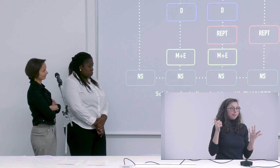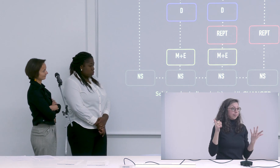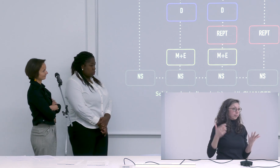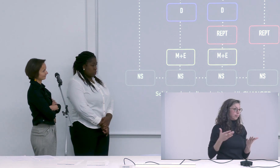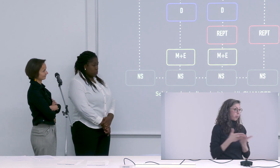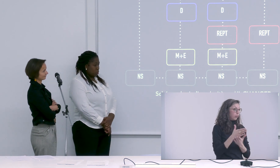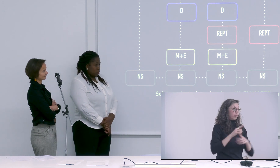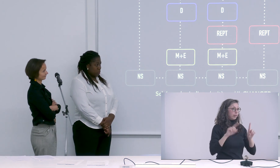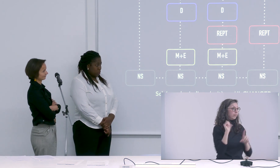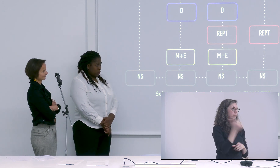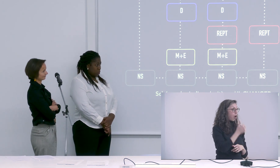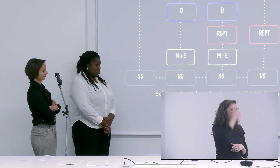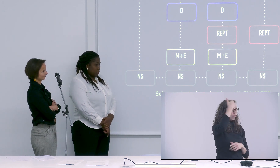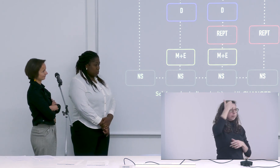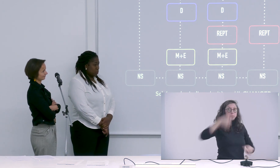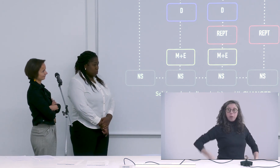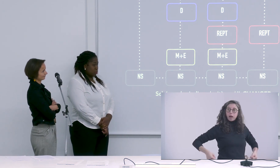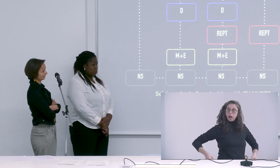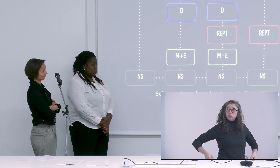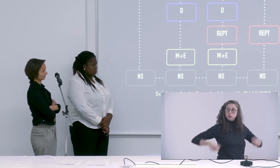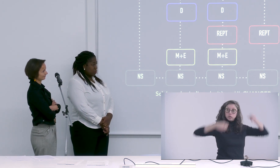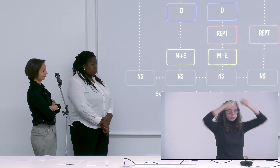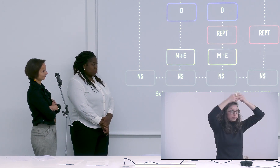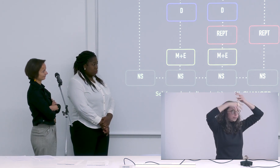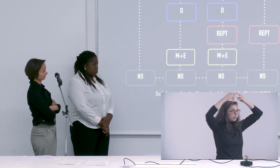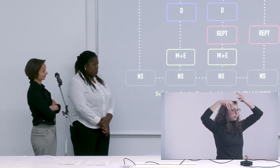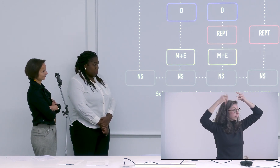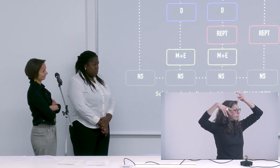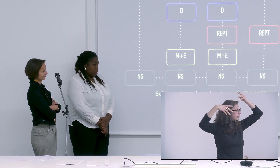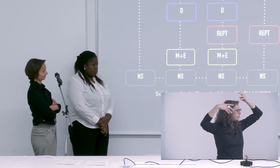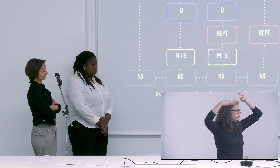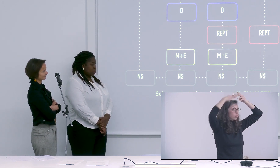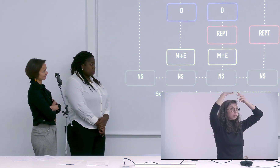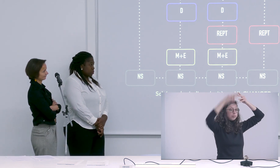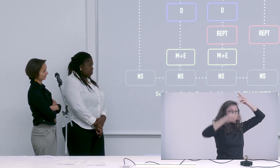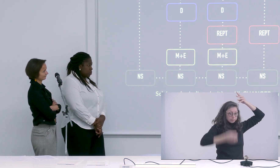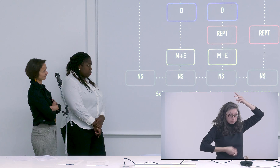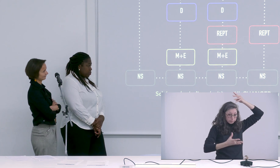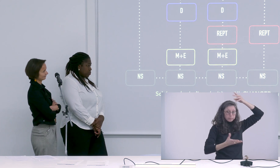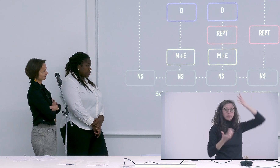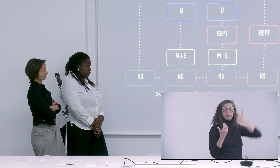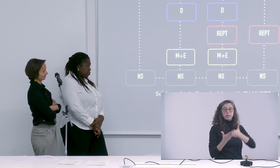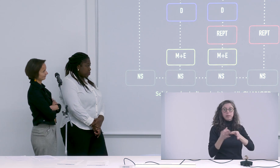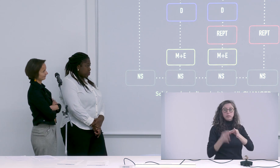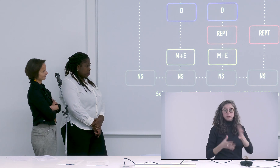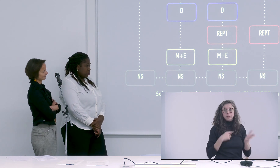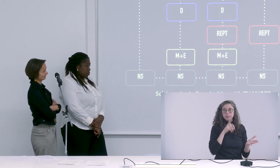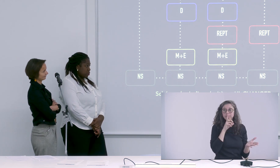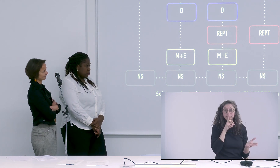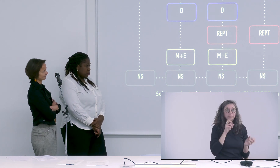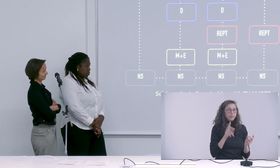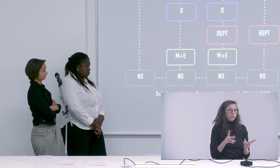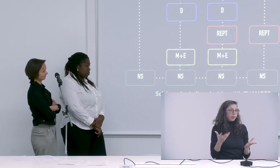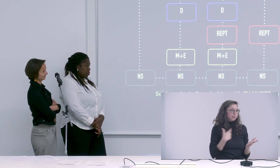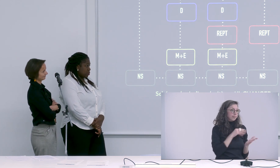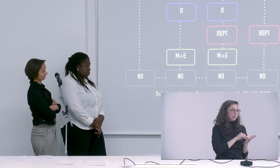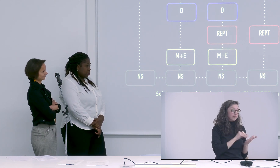partir sur des images qui correspondraient au parcours au bagage que chacun a un peu dans la tête et qui pourrait permettre